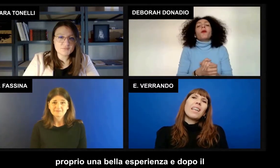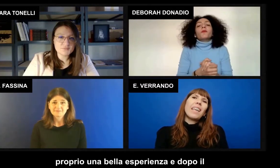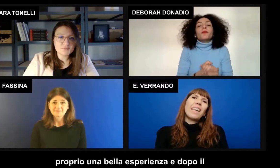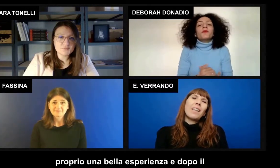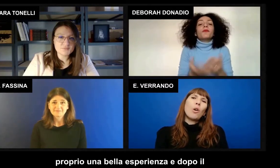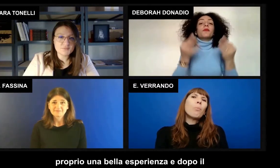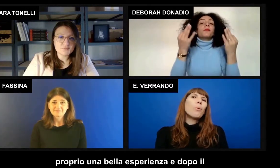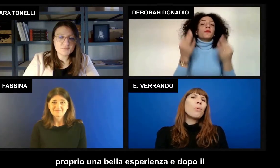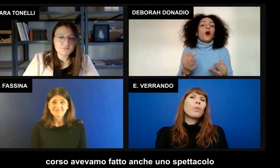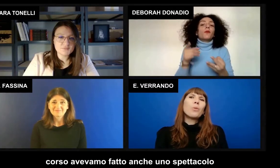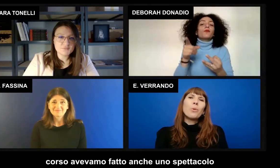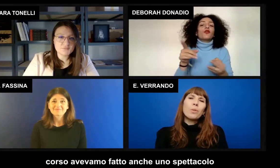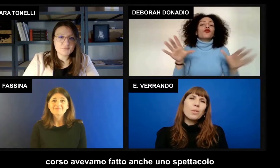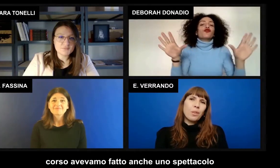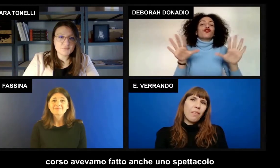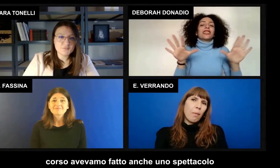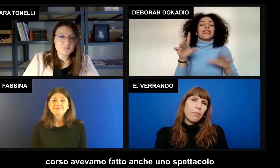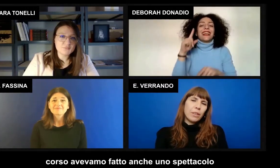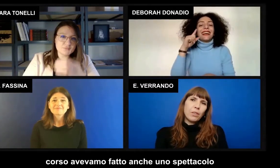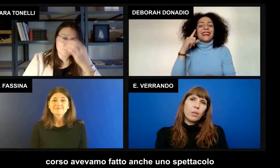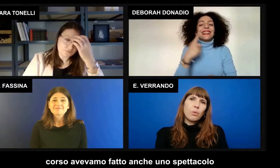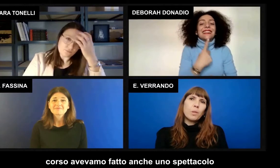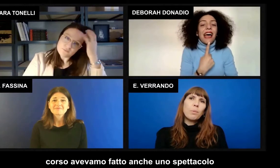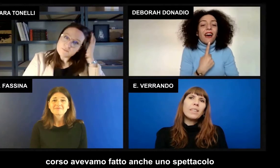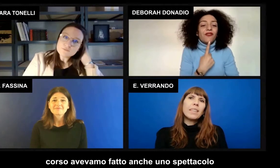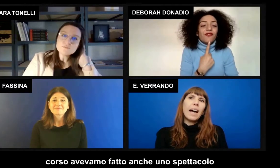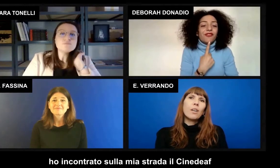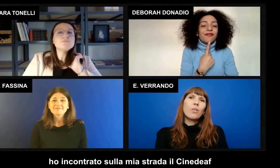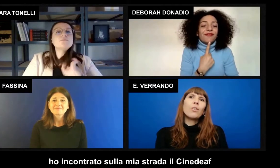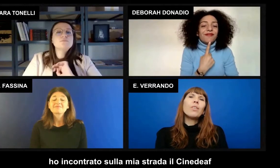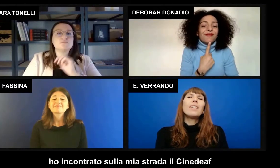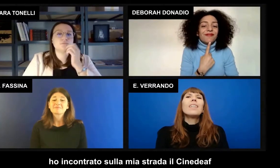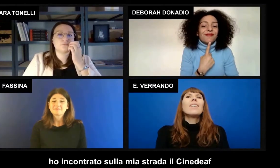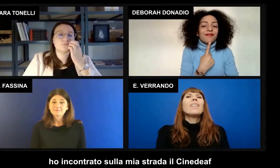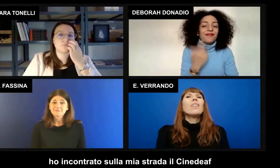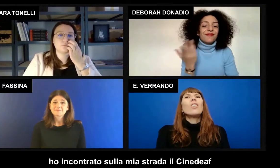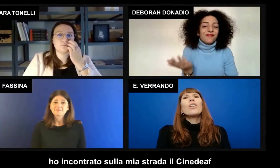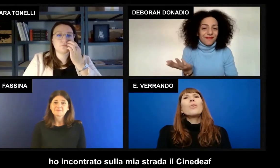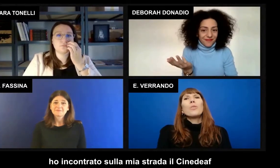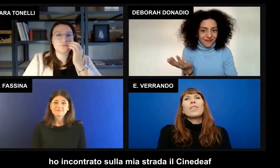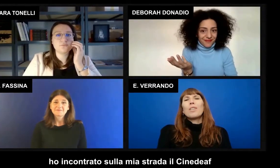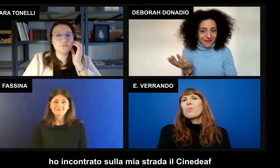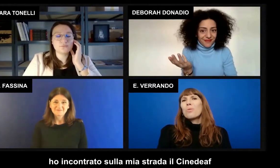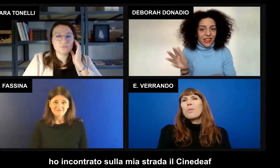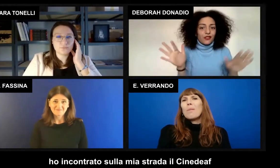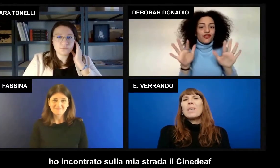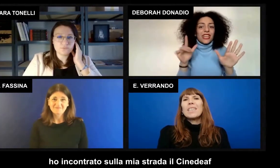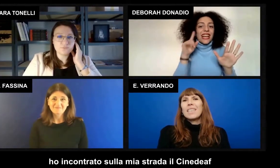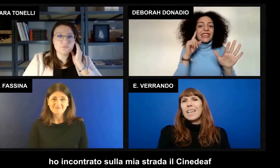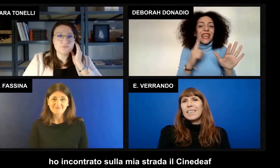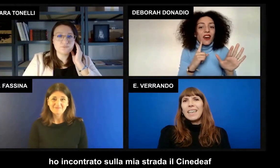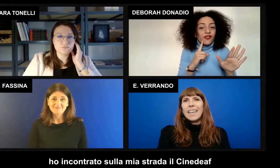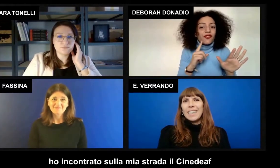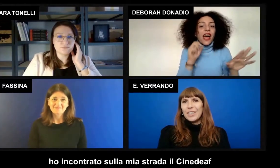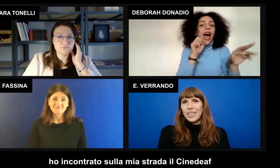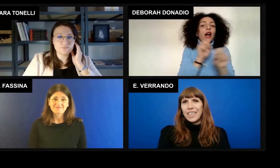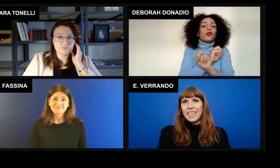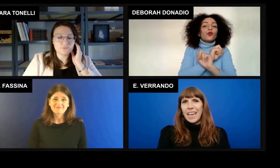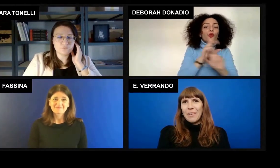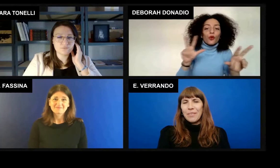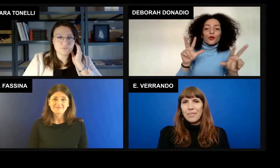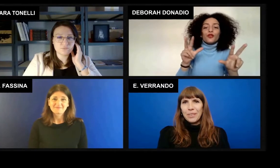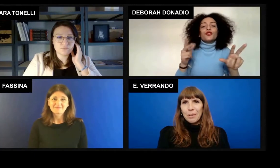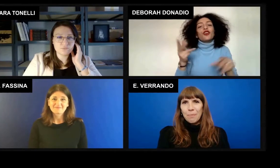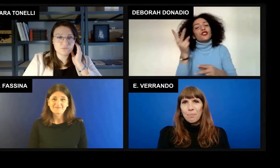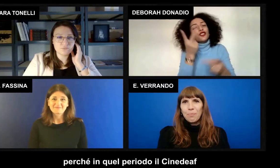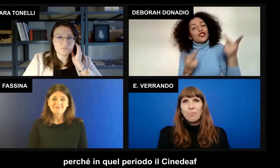E dopo il corso, avevamo fatto anche uno spettacolo, ho incontrato sulla mia strada il Cinedef